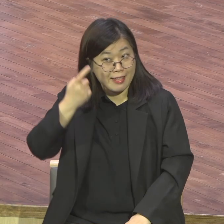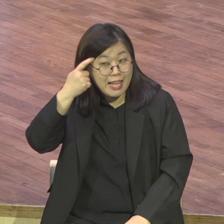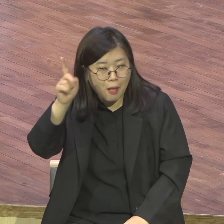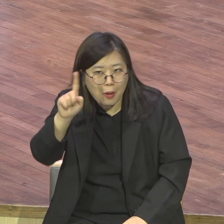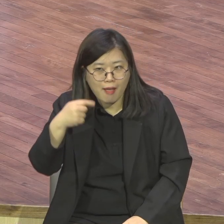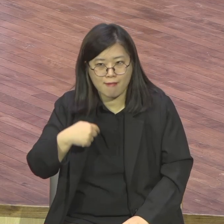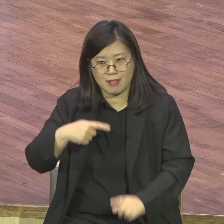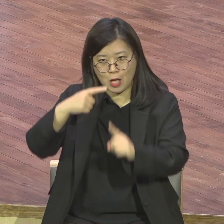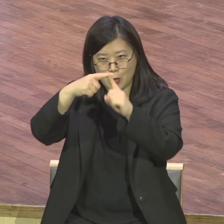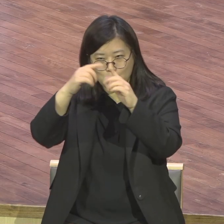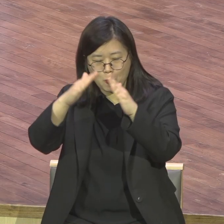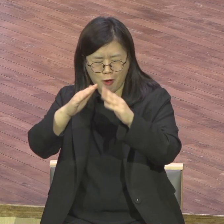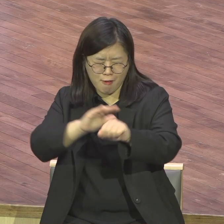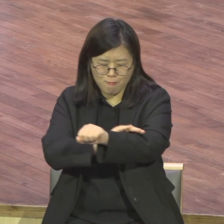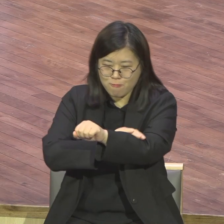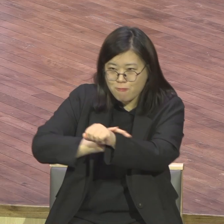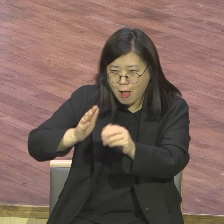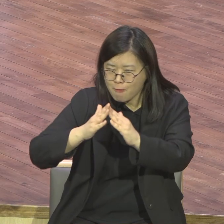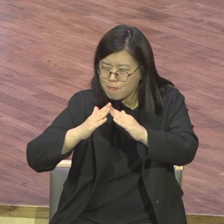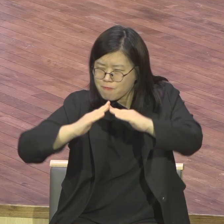그때가 언제인지 모르지만 그때